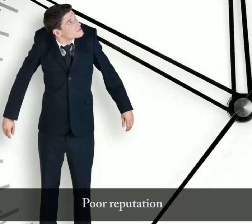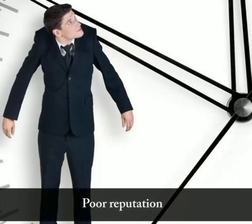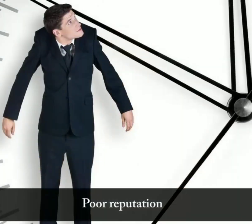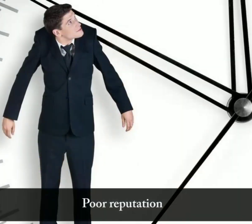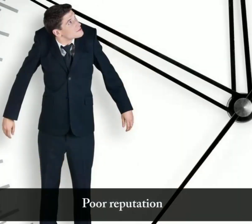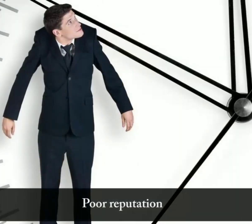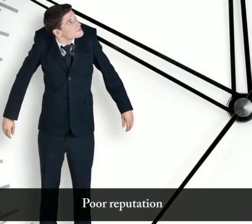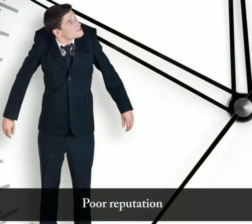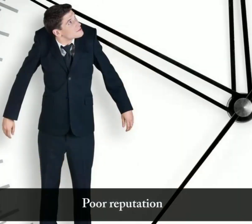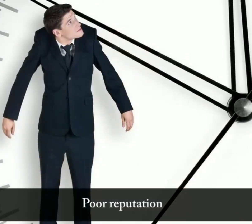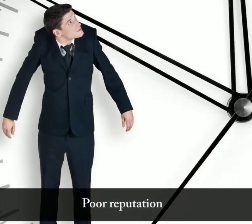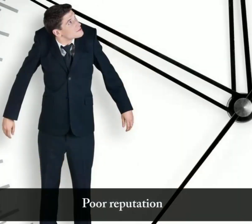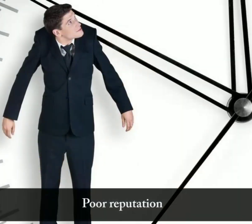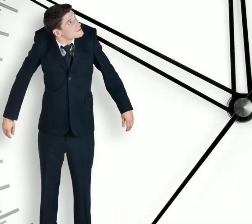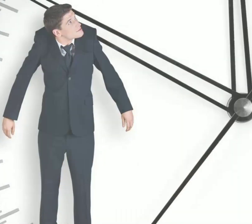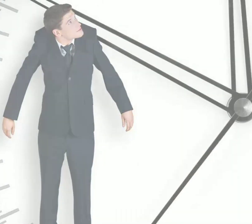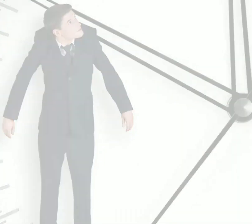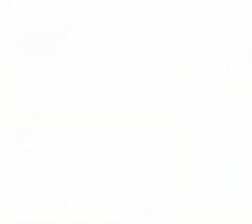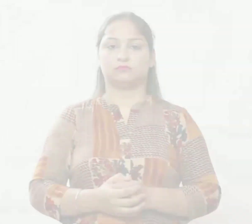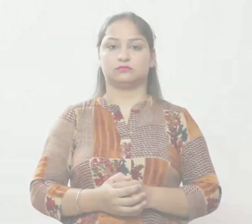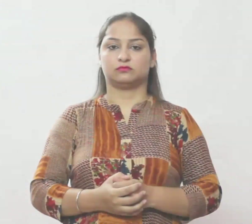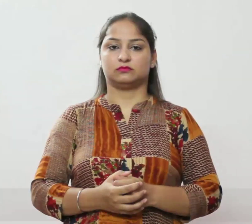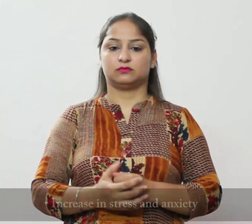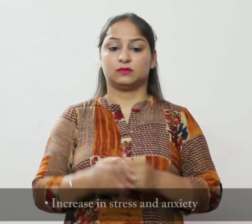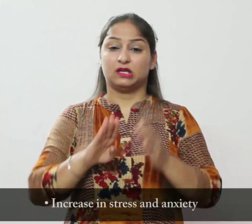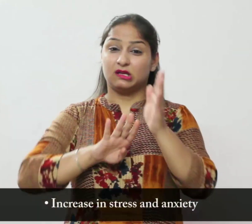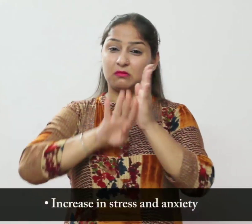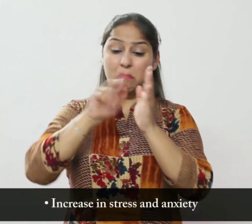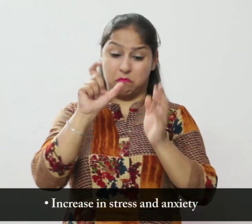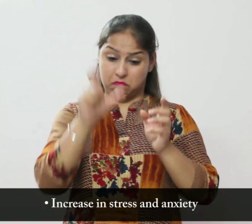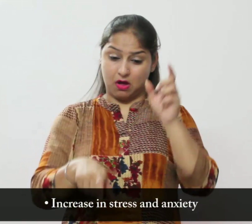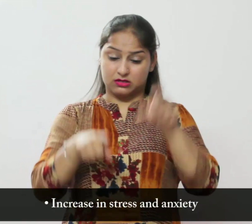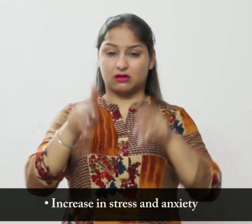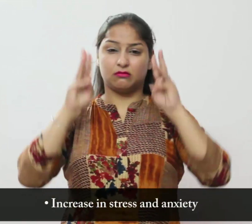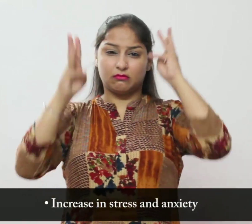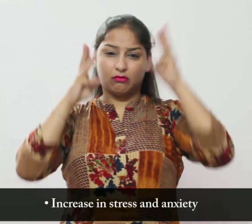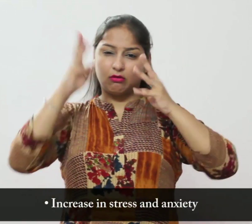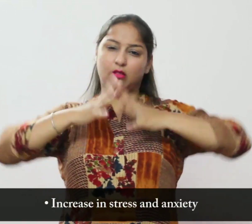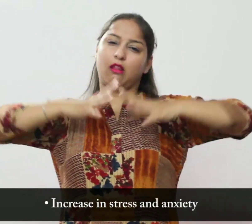तनाव और चिंता में व्रिधी तनाव बढ़ाए